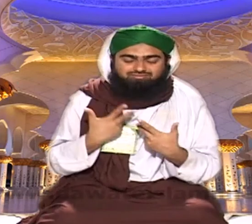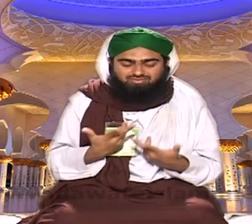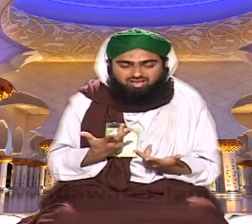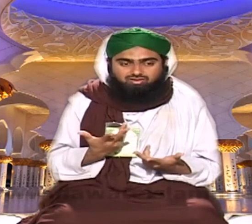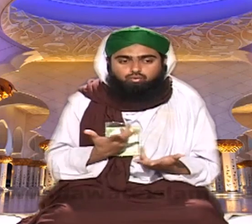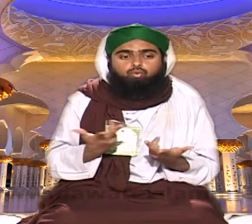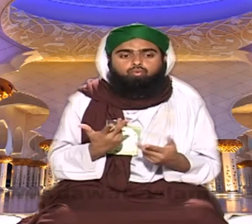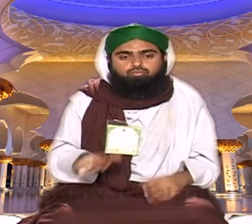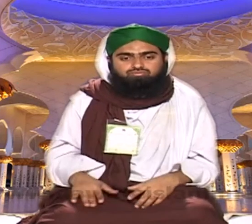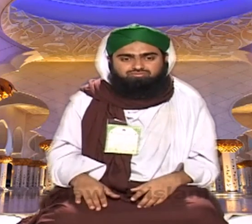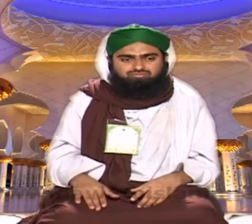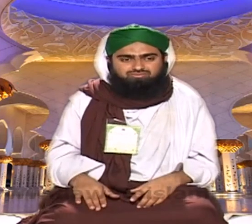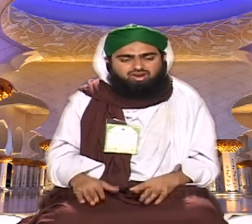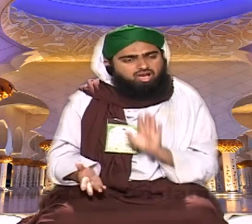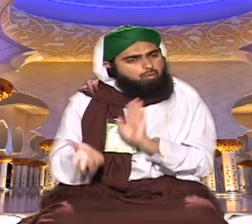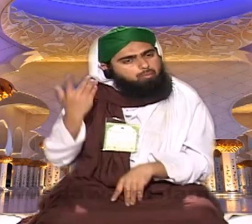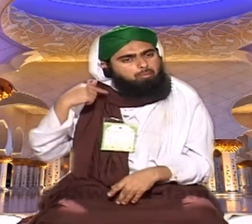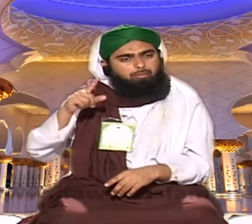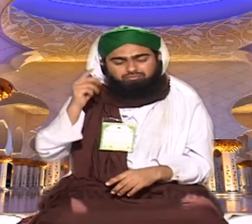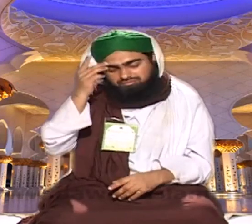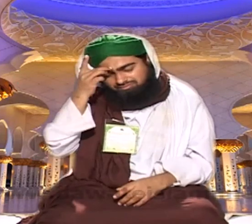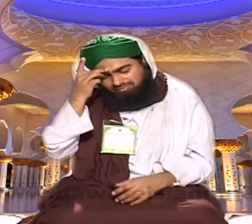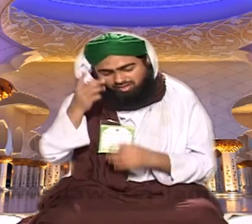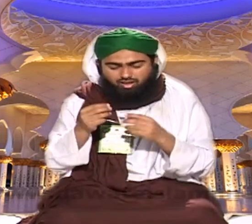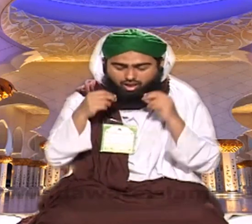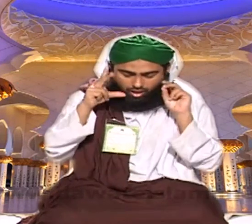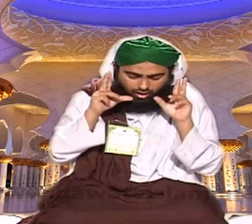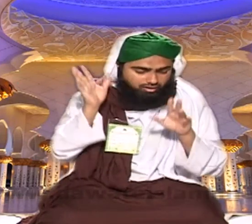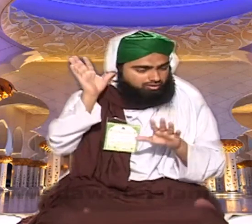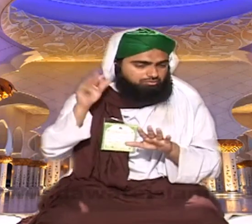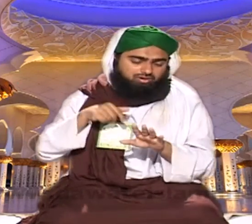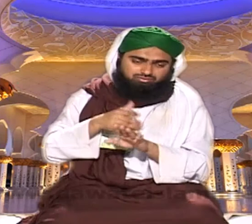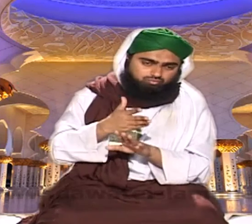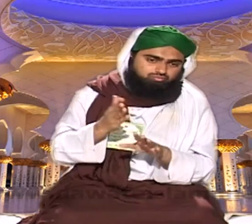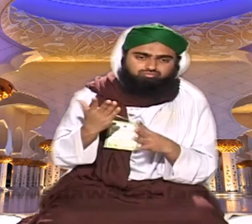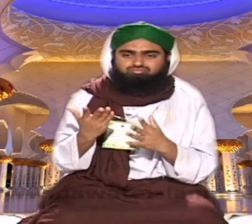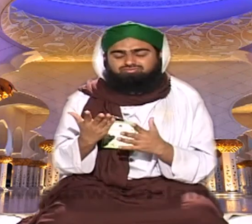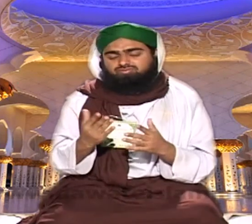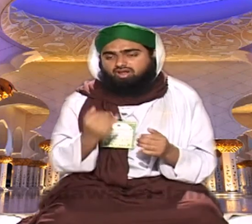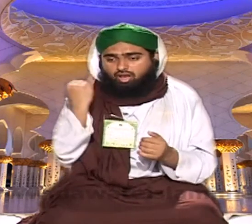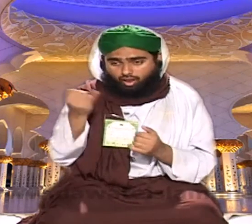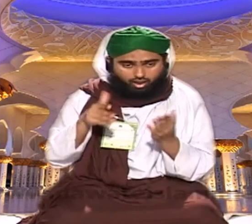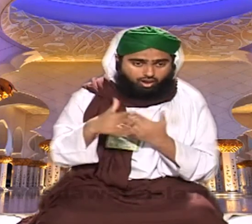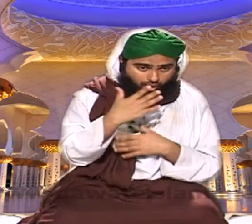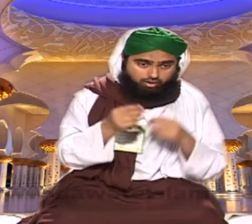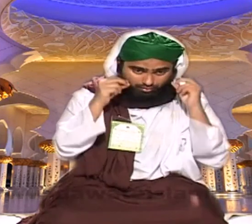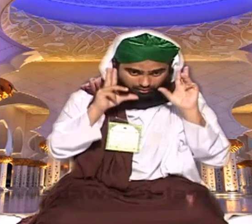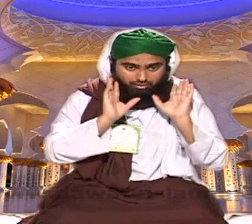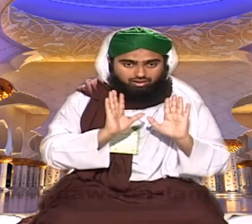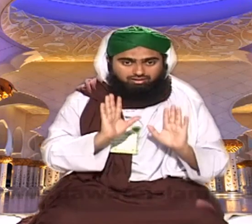کیوں کھلے گی صاحب تو آج تک ہم کو بے حقوق بنا رہے تھے کہ نماز کے لیے آنکھ نہیں کھلتی صاحب مجبوری ہے اور پکنک کے لیے آنکھ